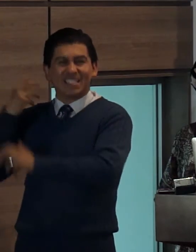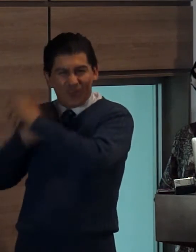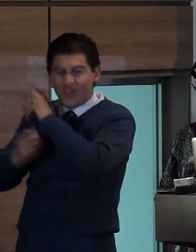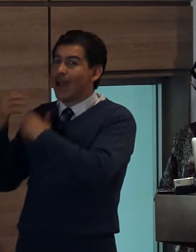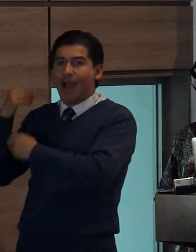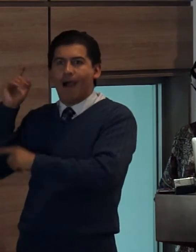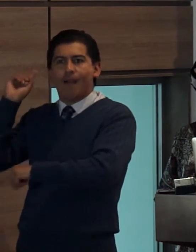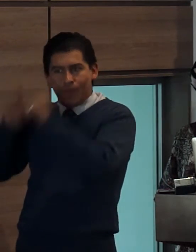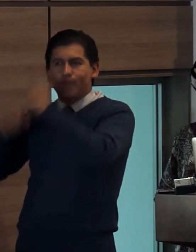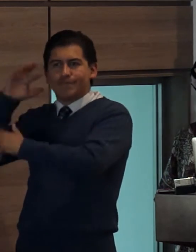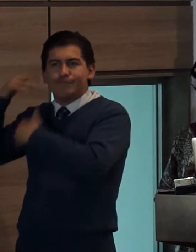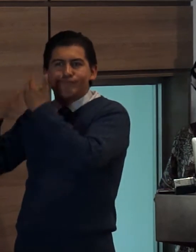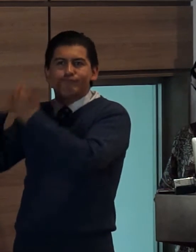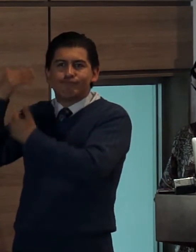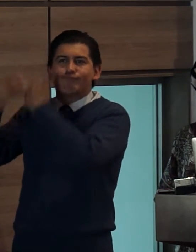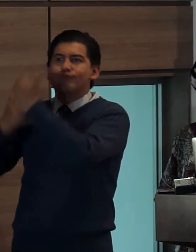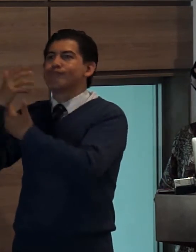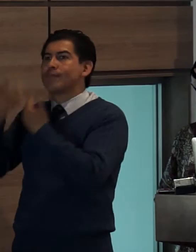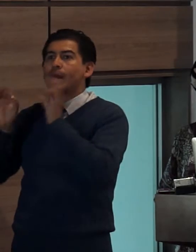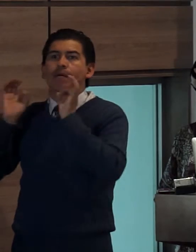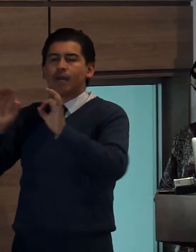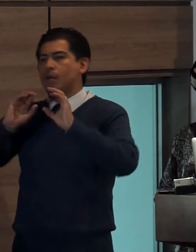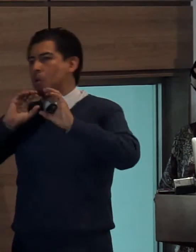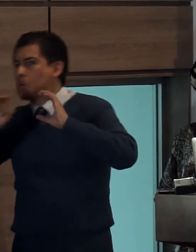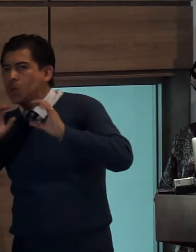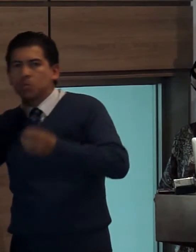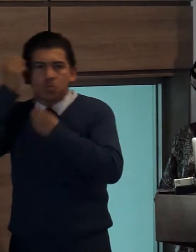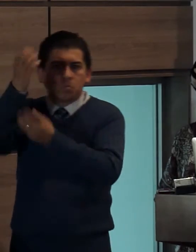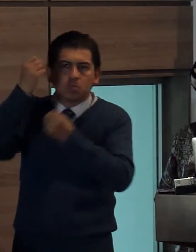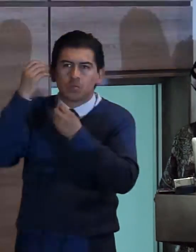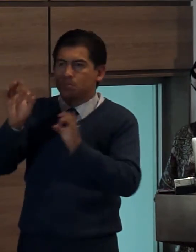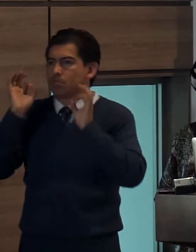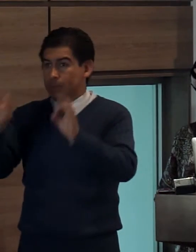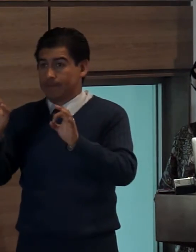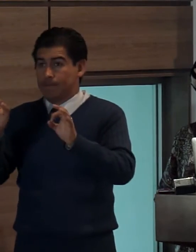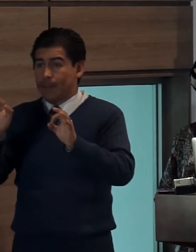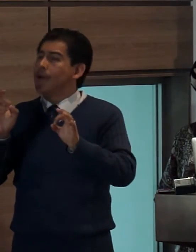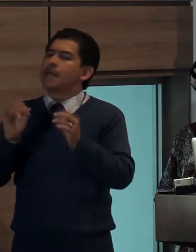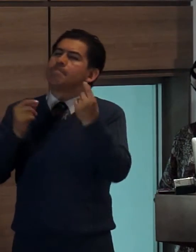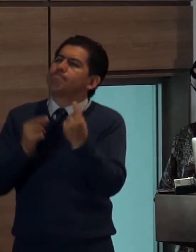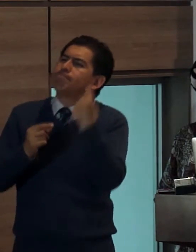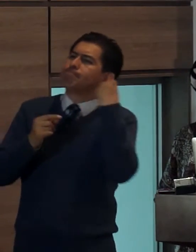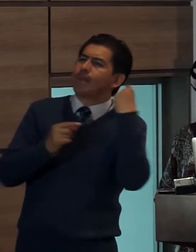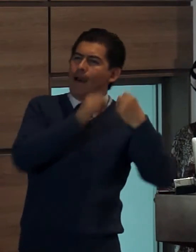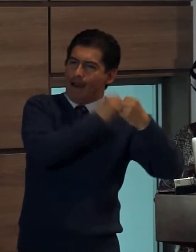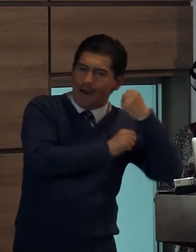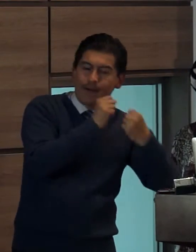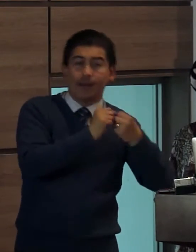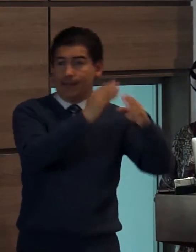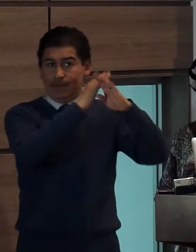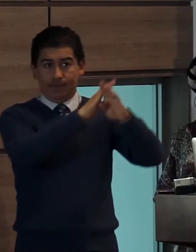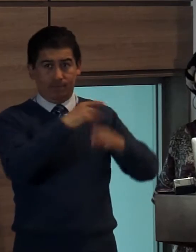sociedad civil por una comunicación con derechos nos hemos sumado desde hace algunos años la